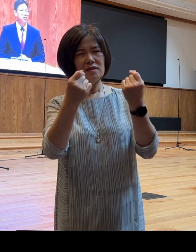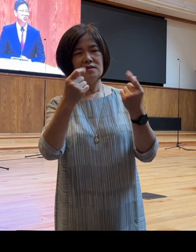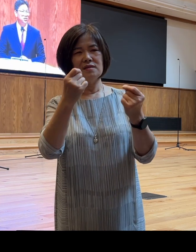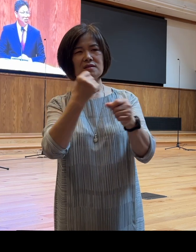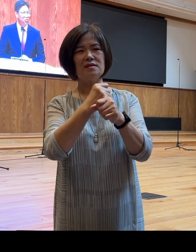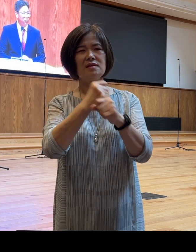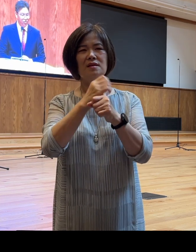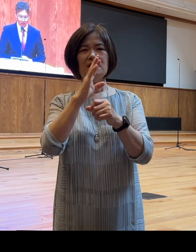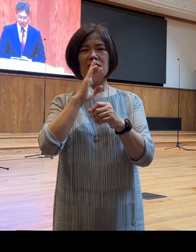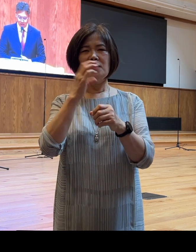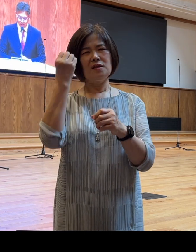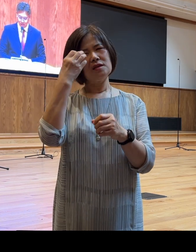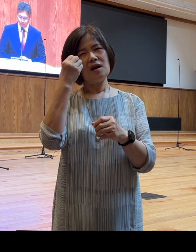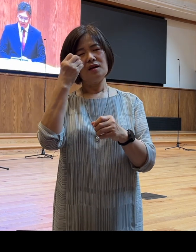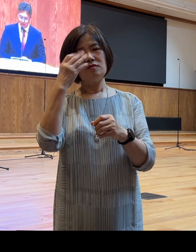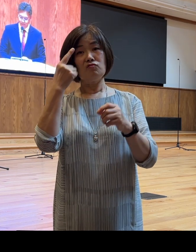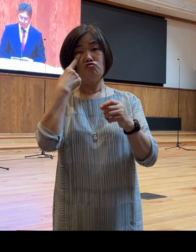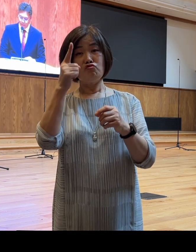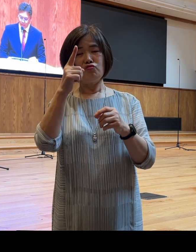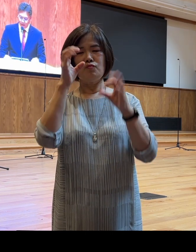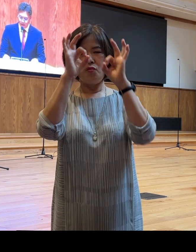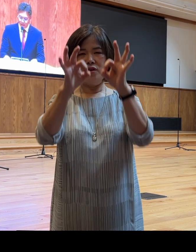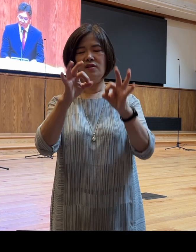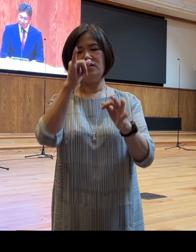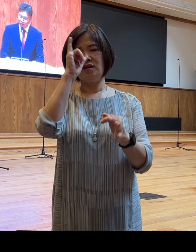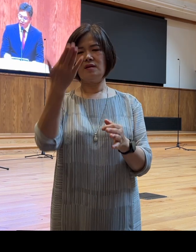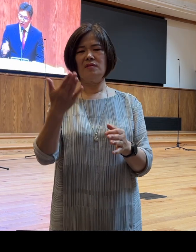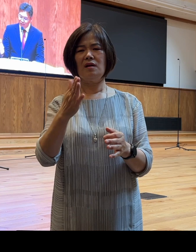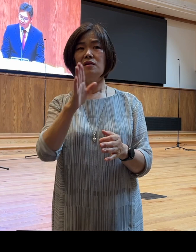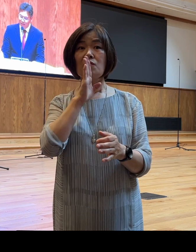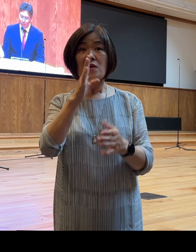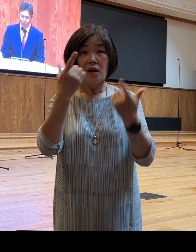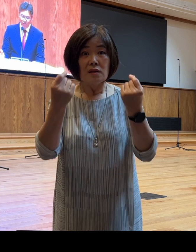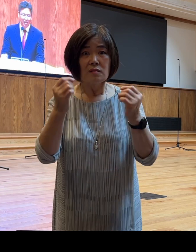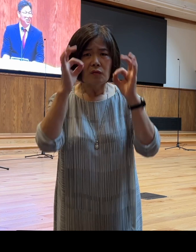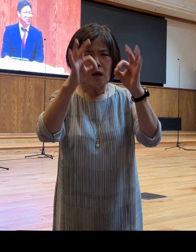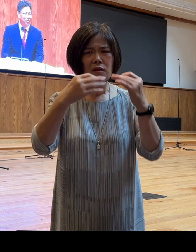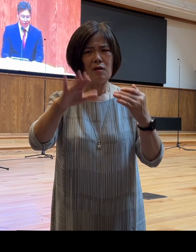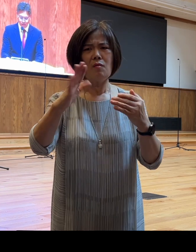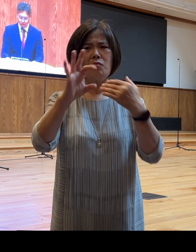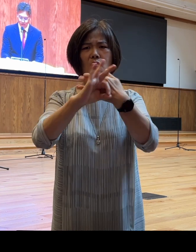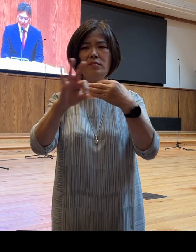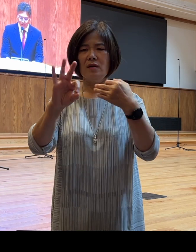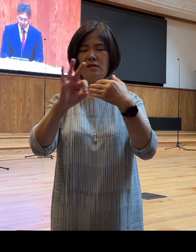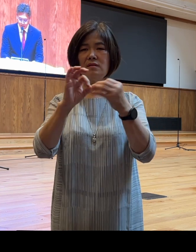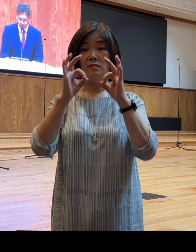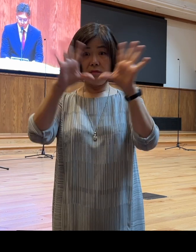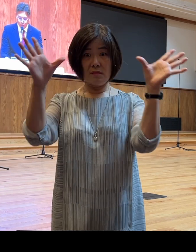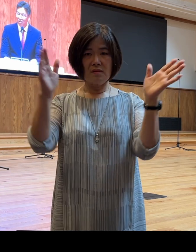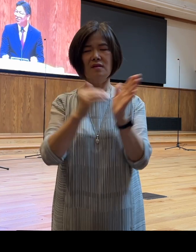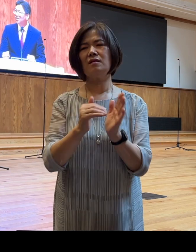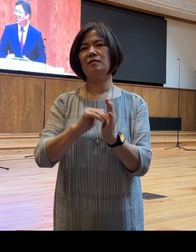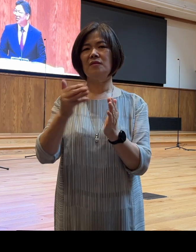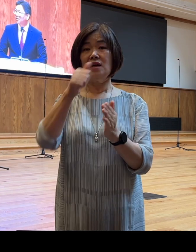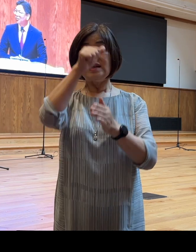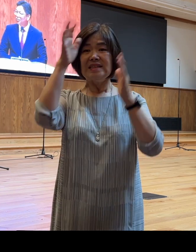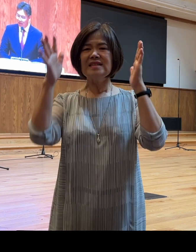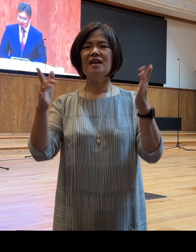신기루 현상이 있습니다 마치 실제인 것 같지만 가보면 사라지는 것이죠 우리의 인생이 그렇지 않습니까?